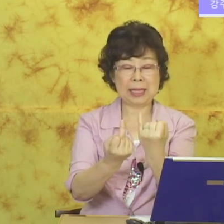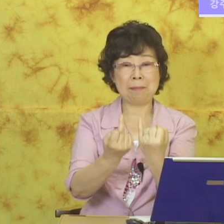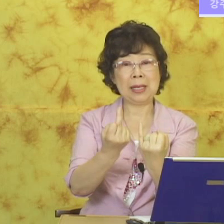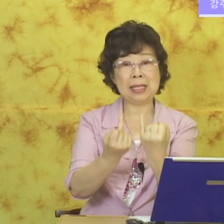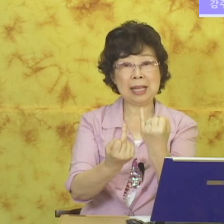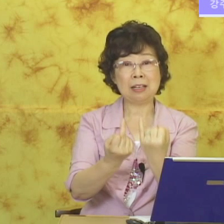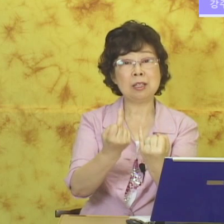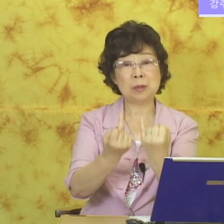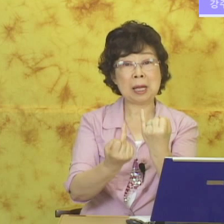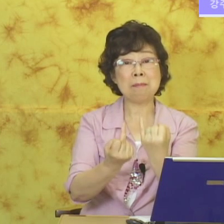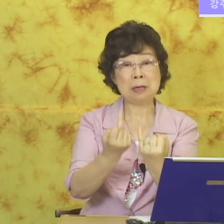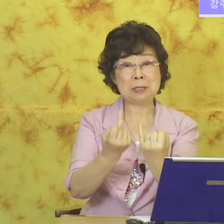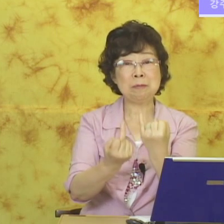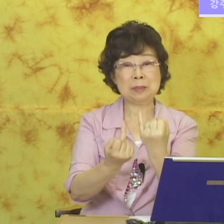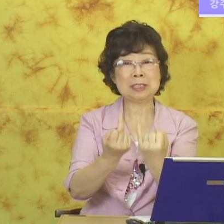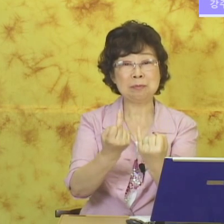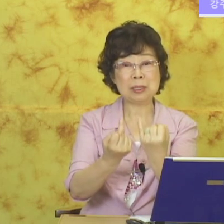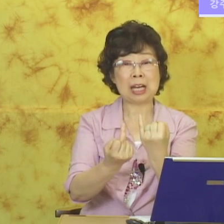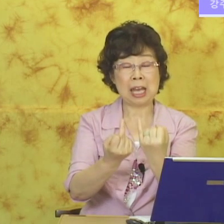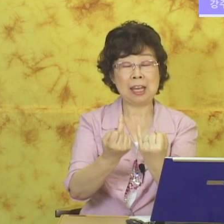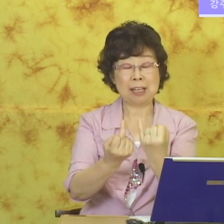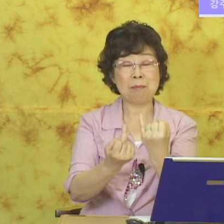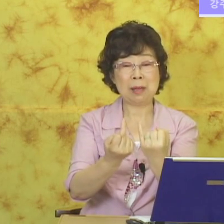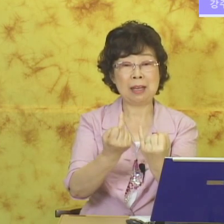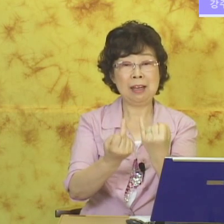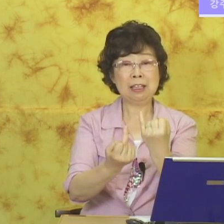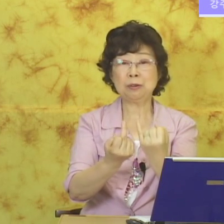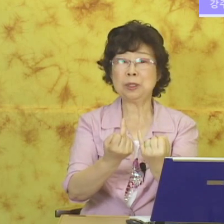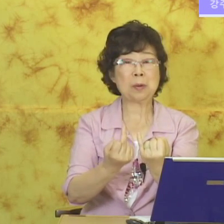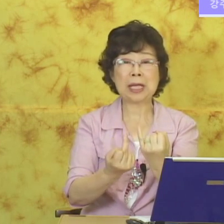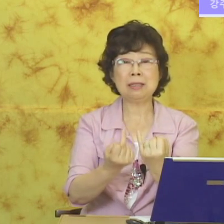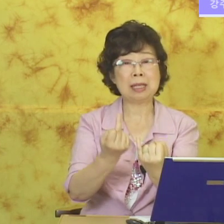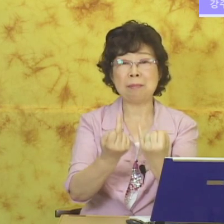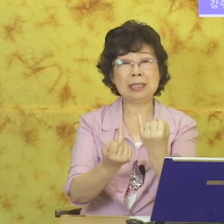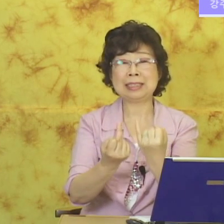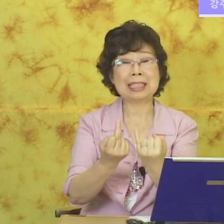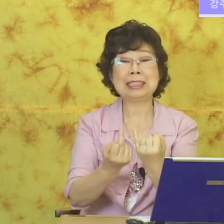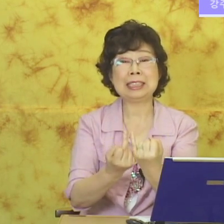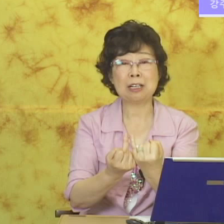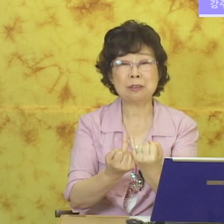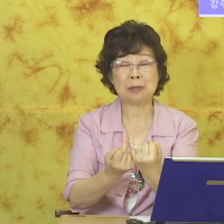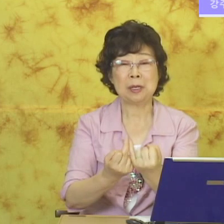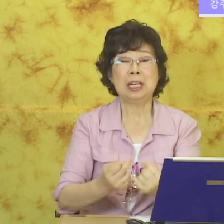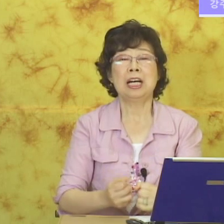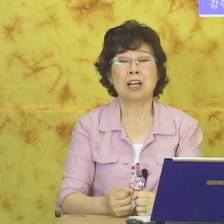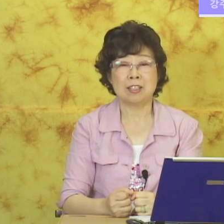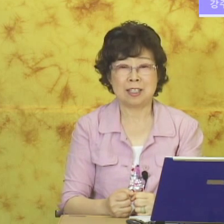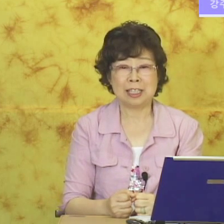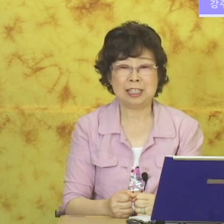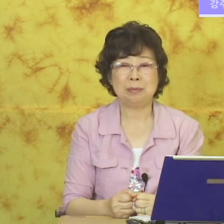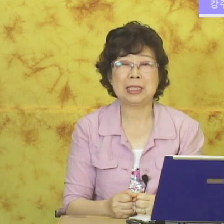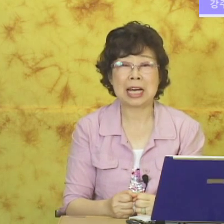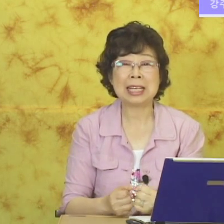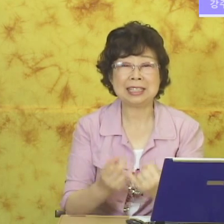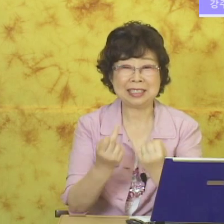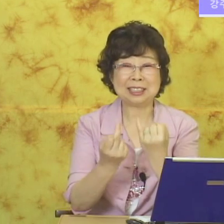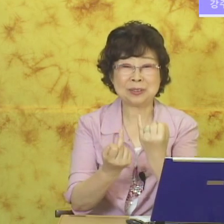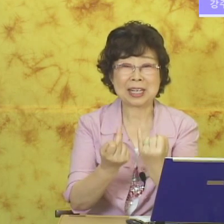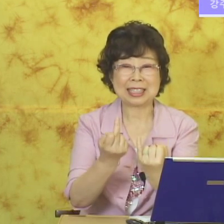뭐 남매겠네 하는데 뭐 남매의 의미로 씁니다. 예. 남매. 우리 농아인들은 남매 이거 잘 쓰지 않고요. 건청인들. 비장인들의 이수화